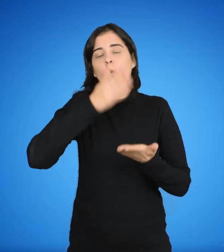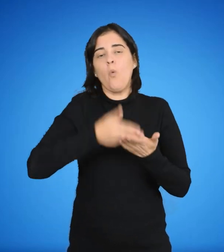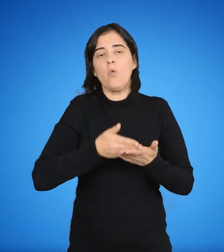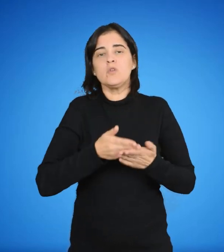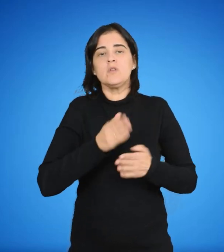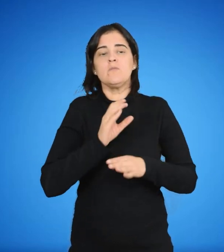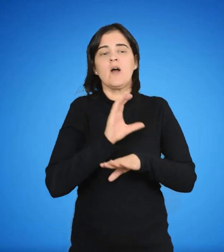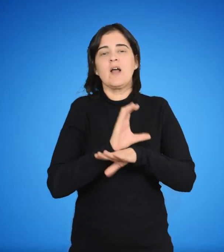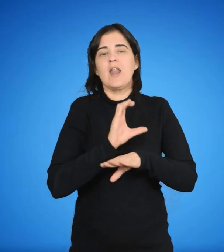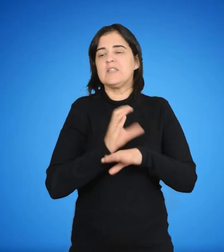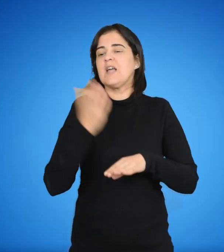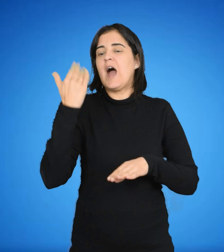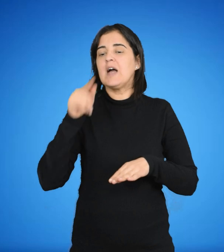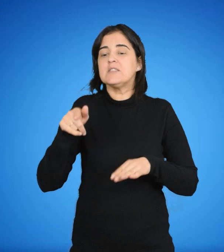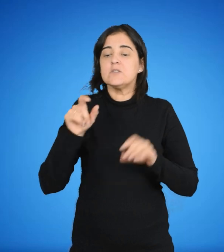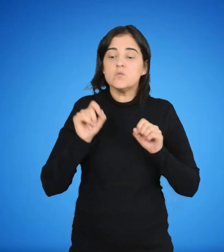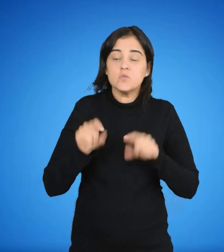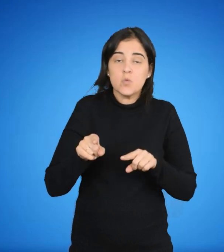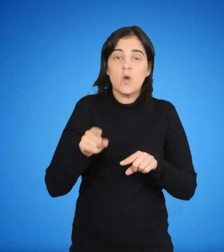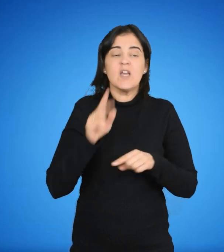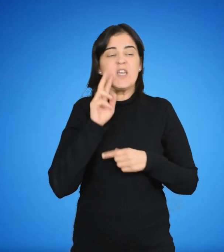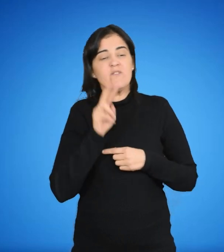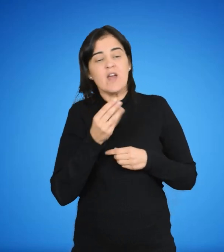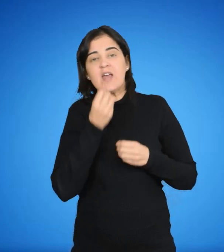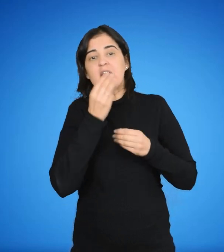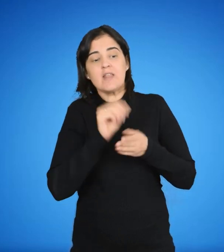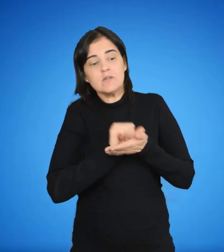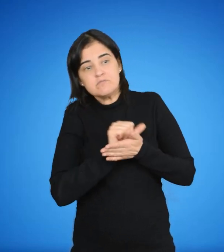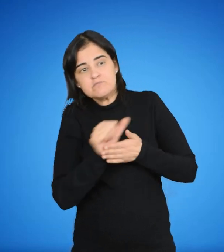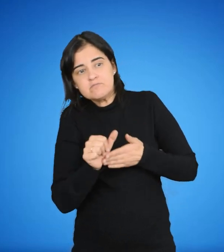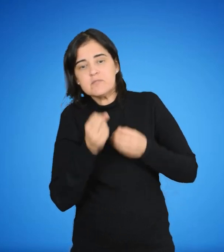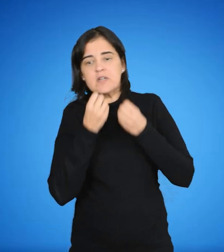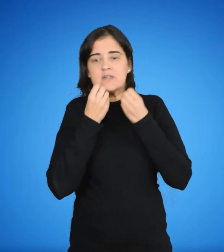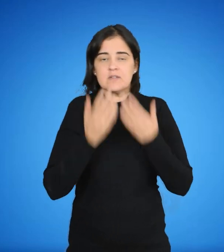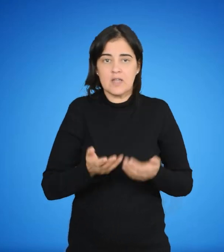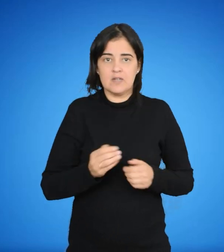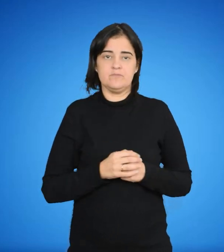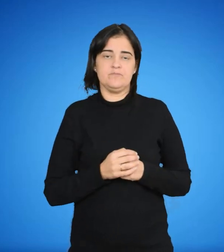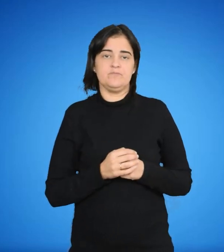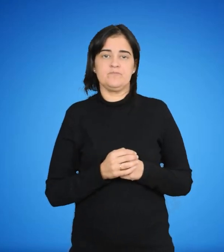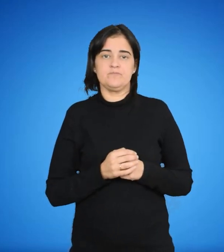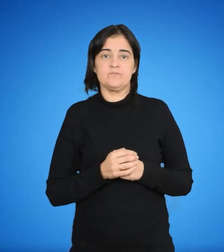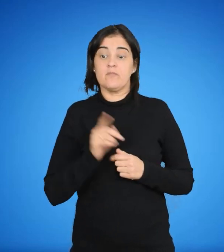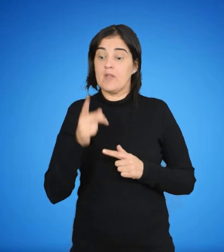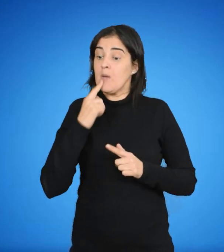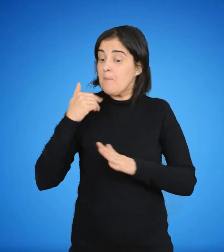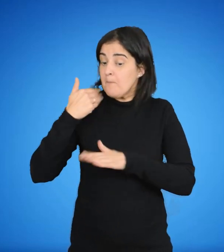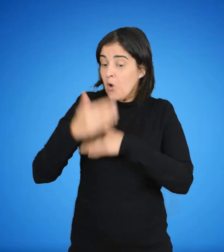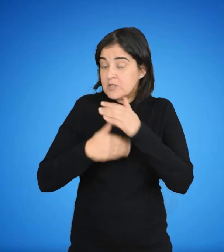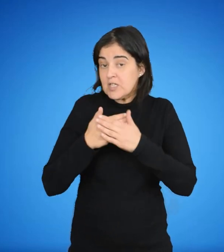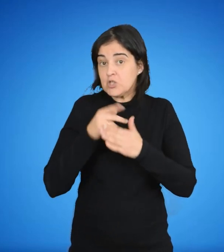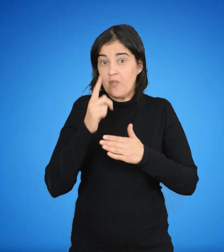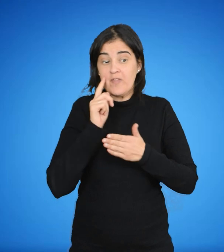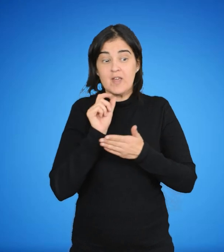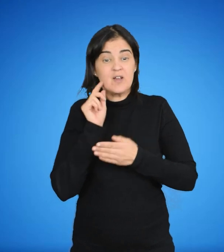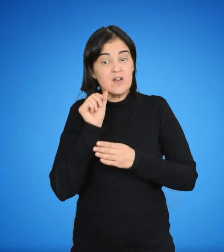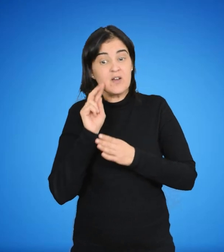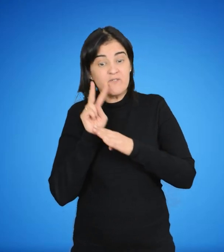cursado o en curso y observar su desempeño en todas las dimensiones. El proceso referido se realizará en